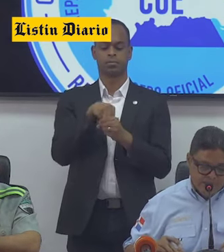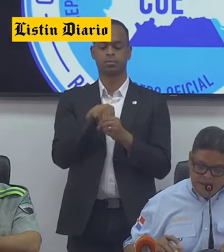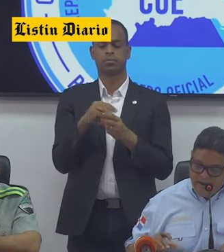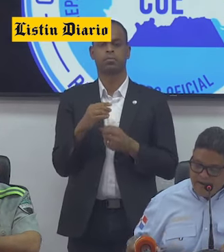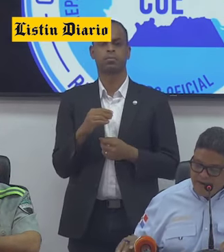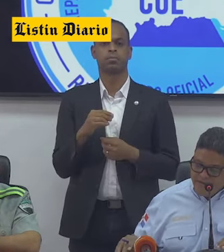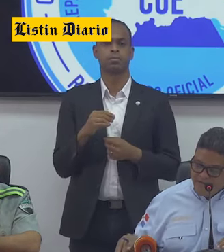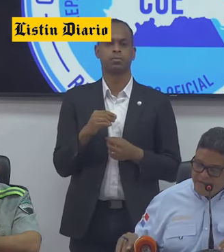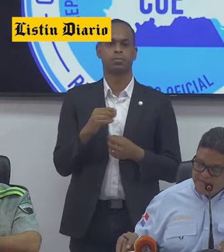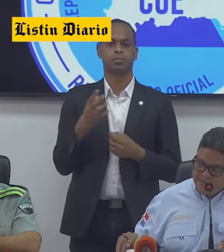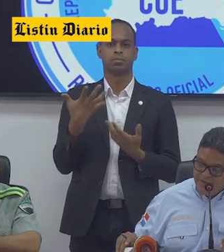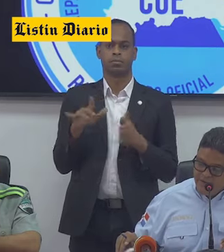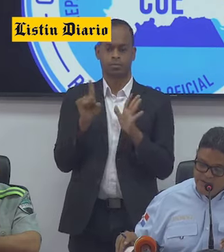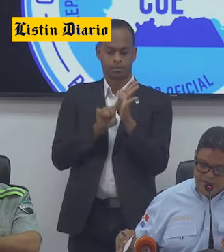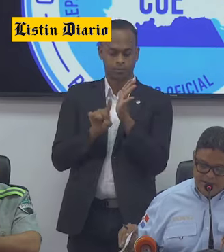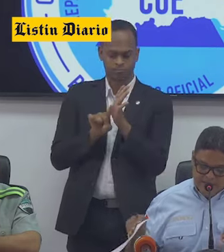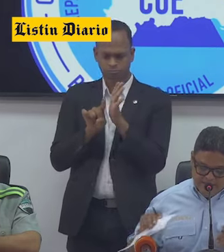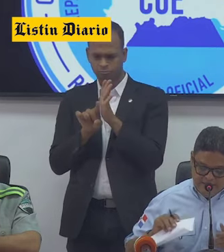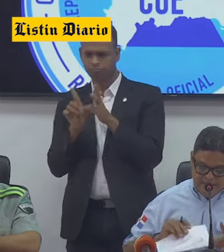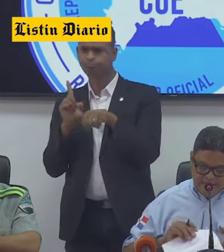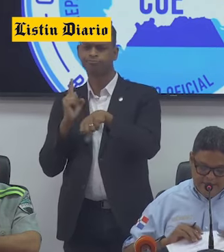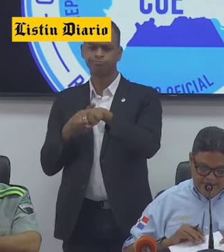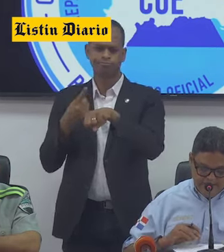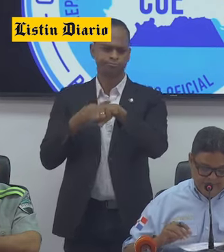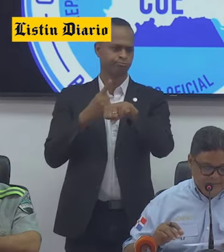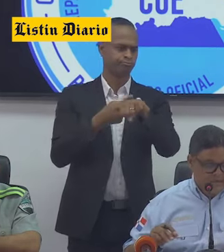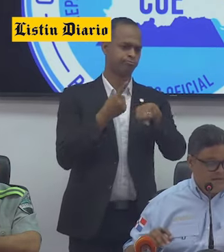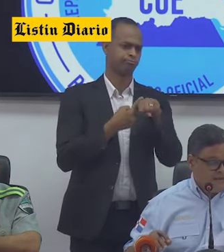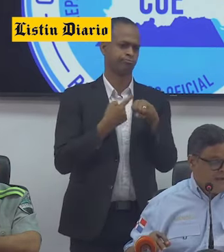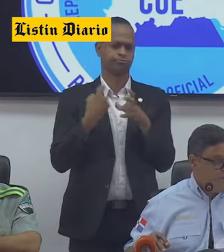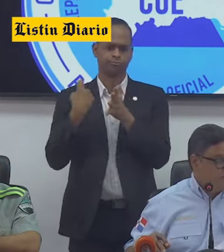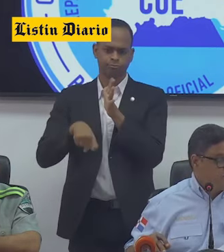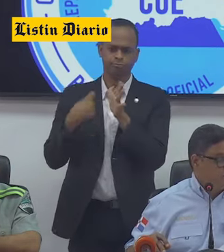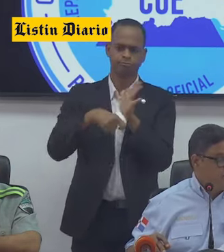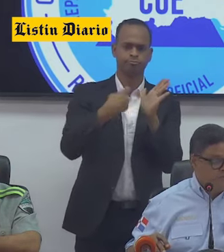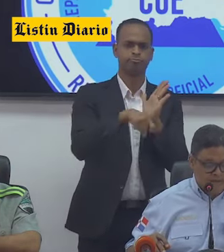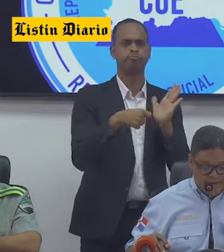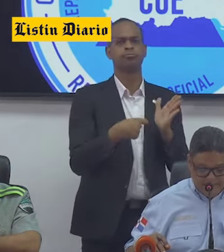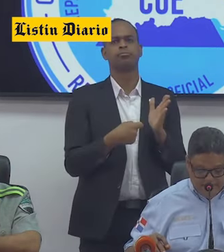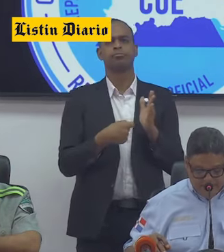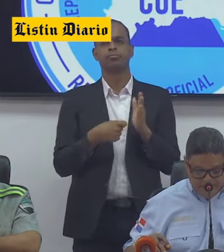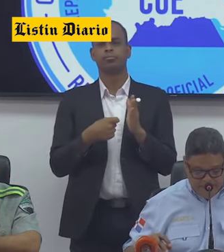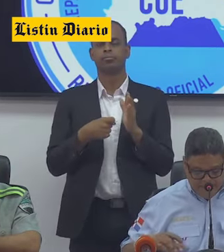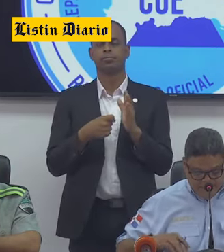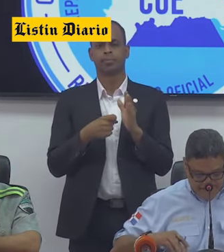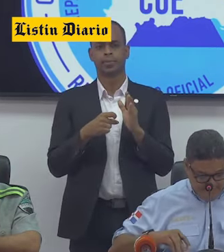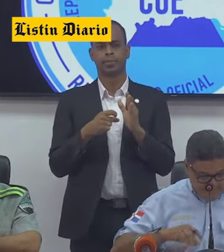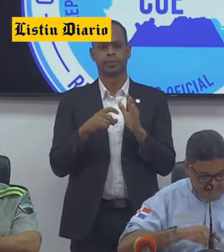fiscalizados y que se ha trabajado en estos temas para